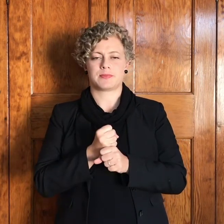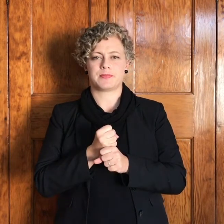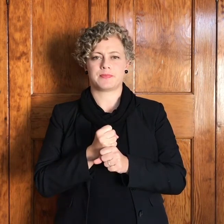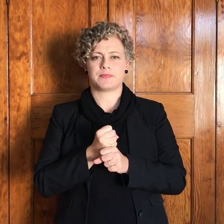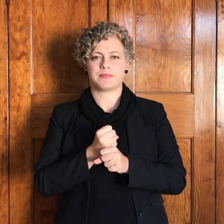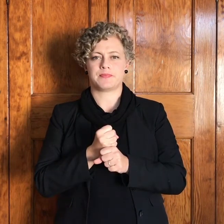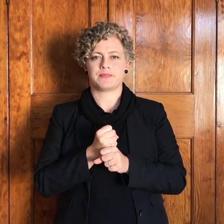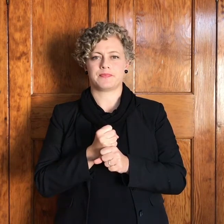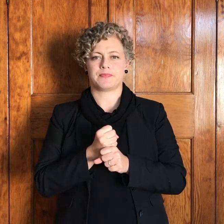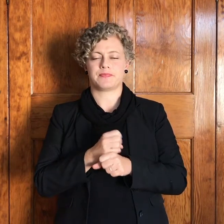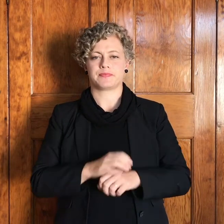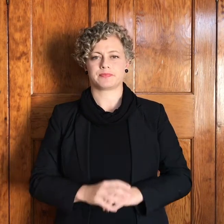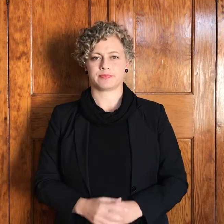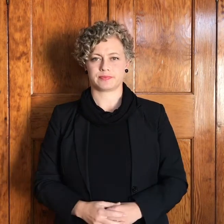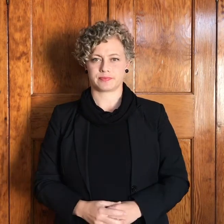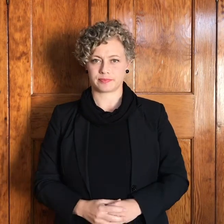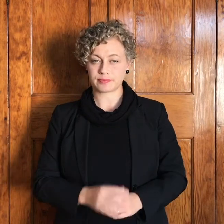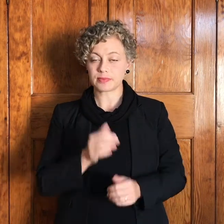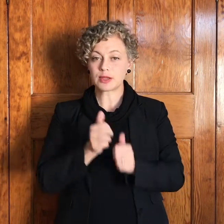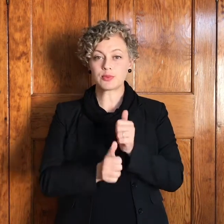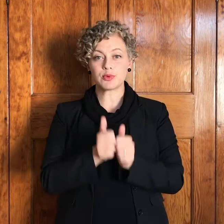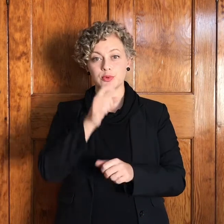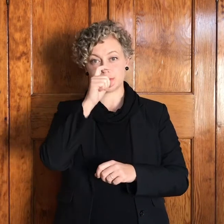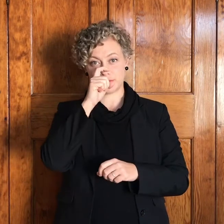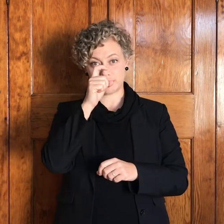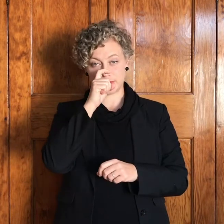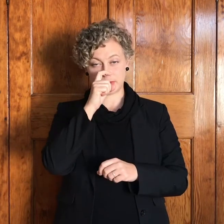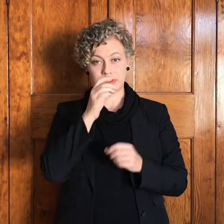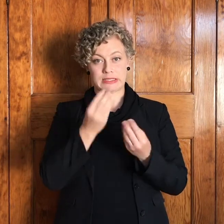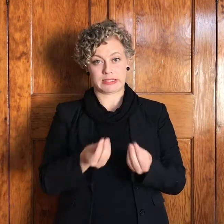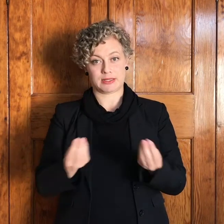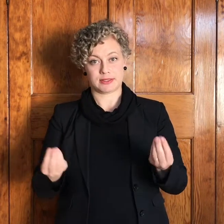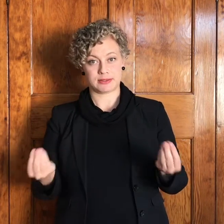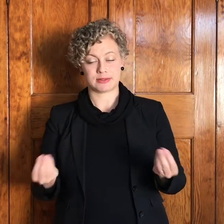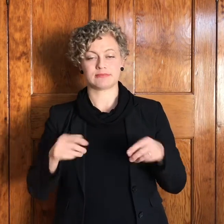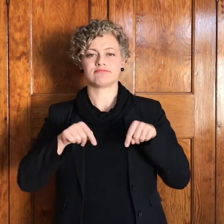Broers en sisters en kinders, ons gaan vanmorgen uit twee gedeeltes lees,